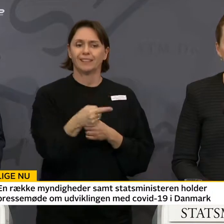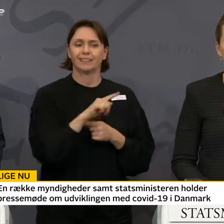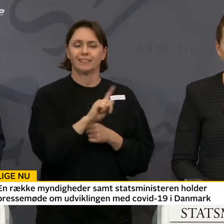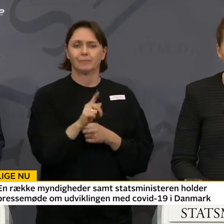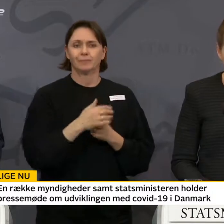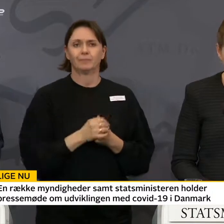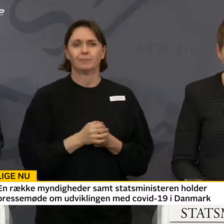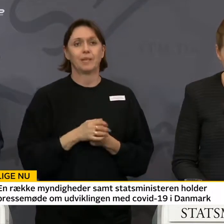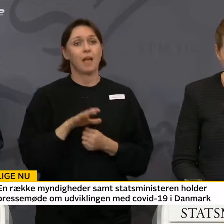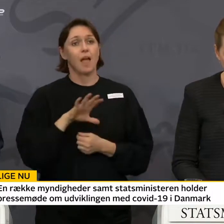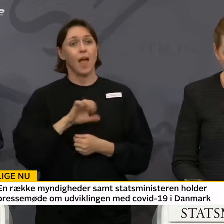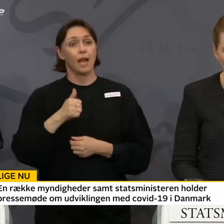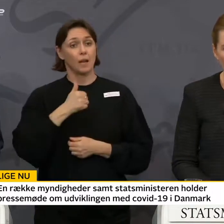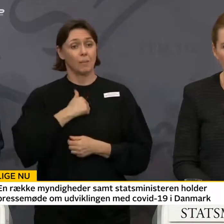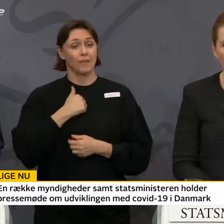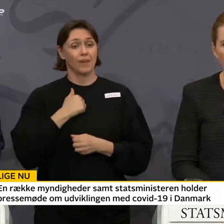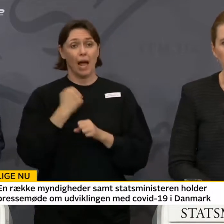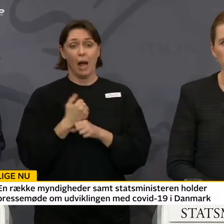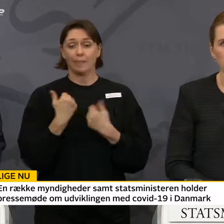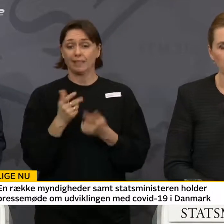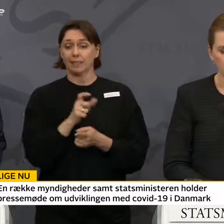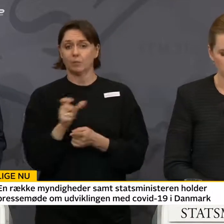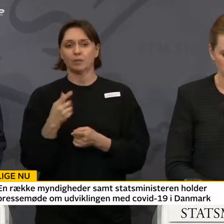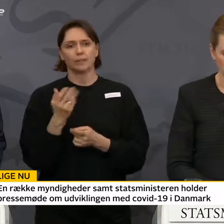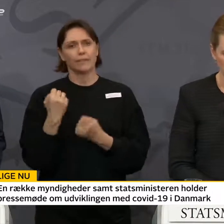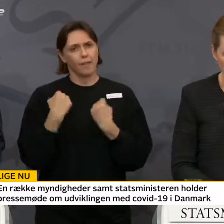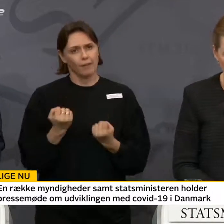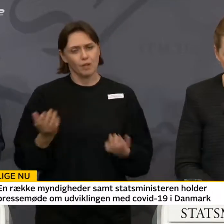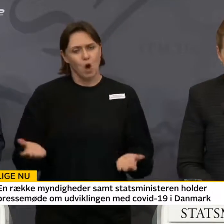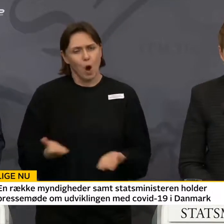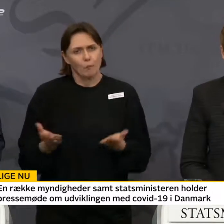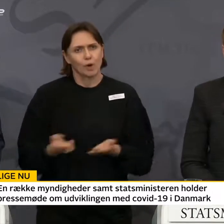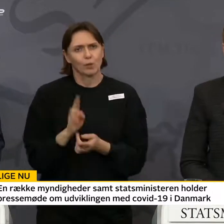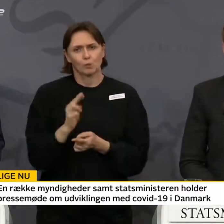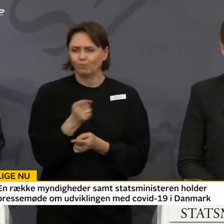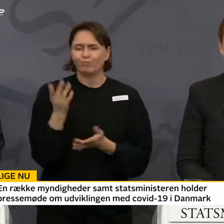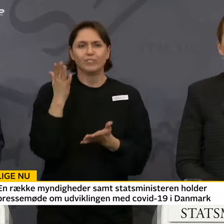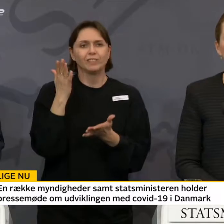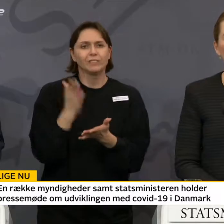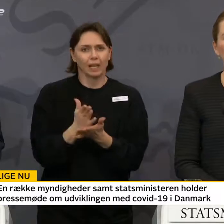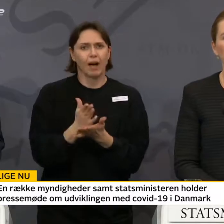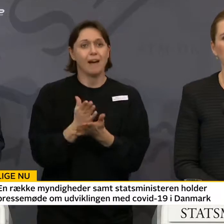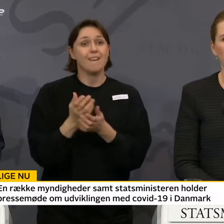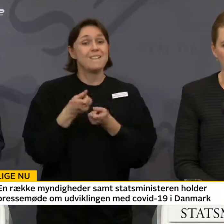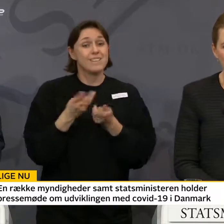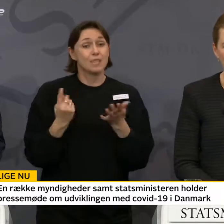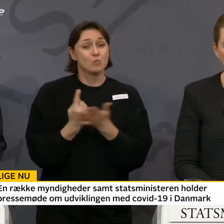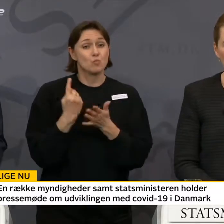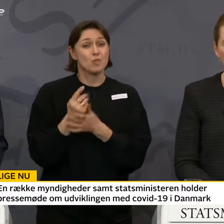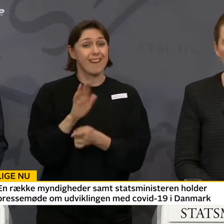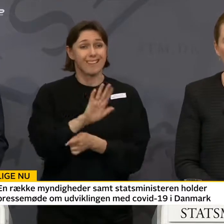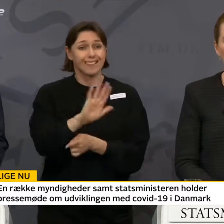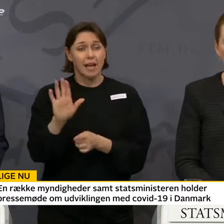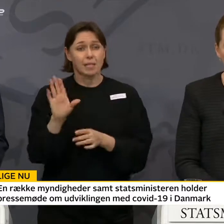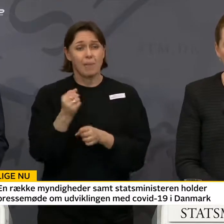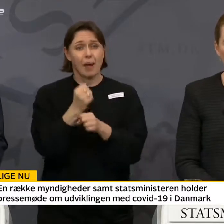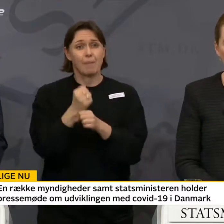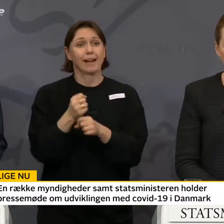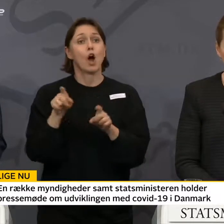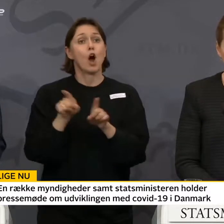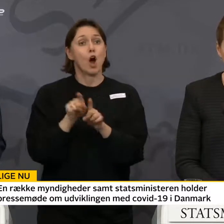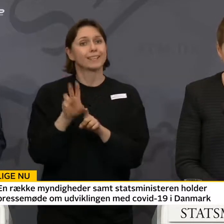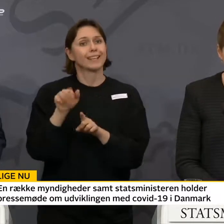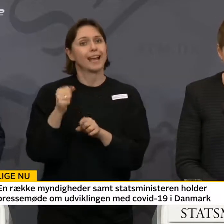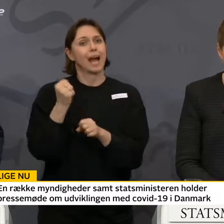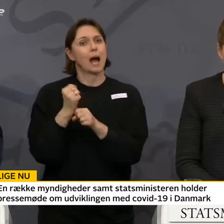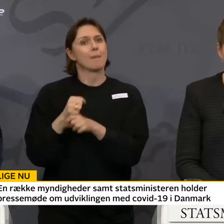private arbejdsgiver opfordres kraftigt til at sikre, at flest muligt af jeres medarbejdere også kan